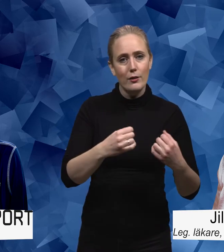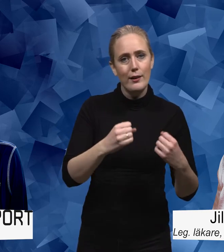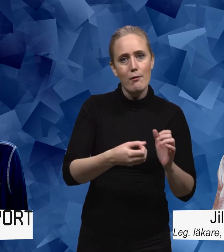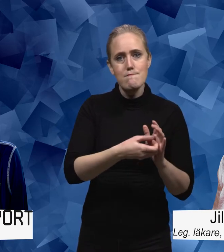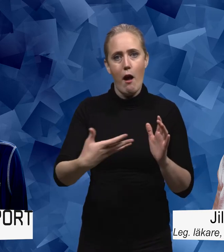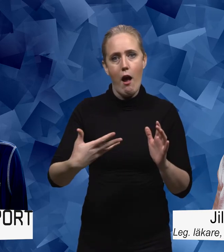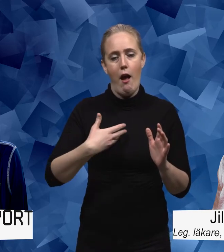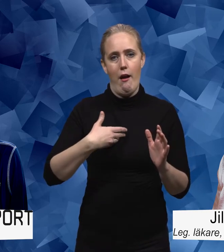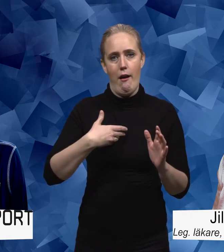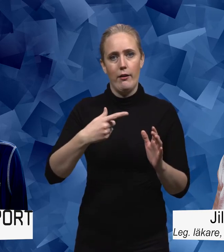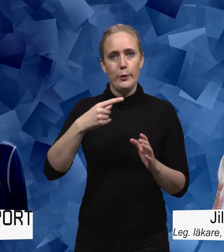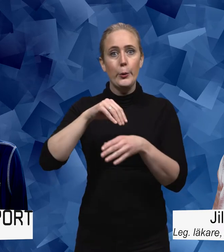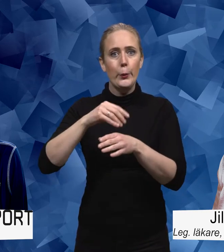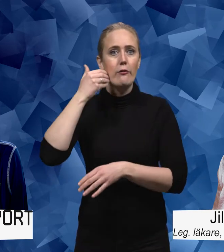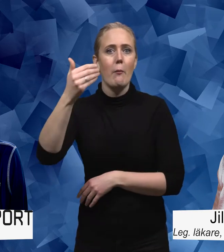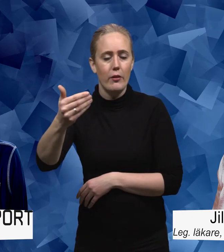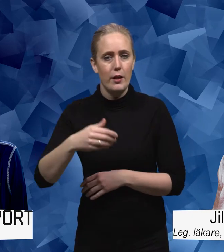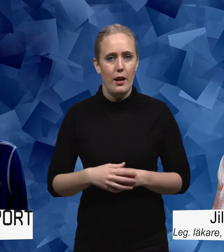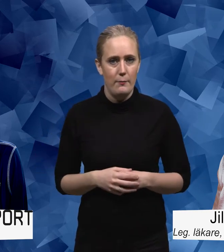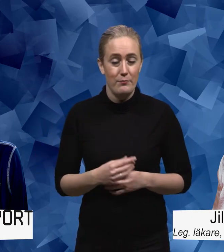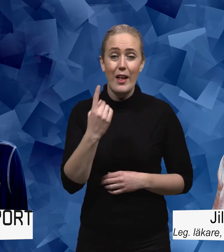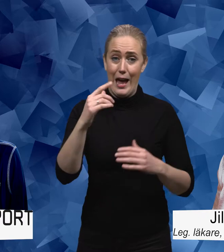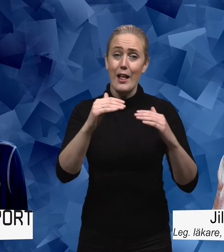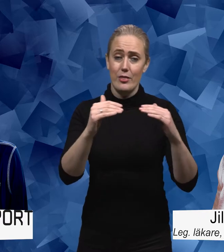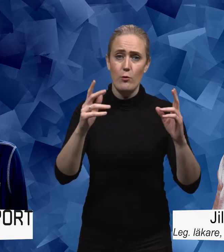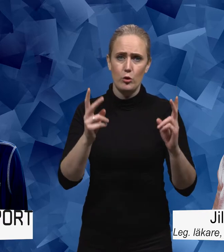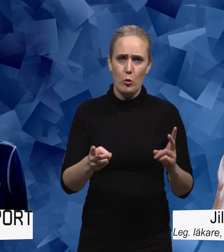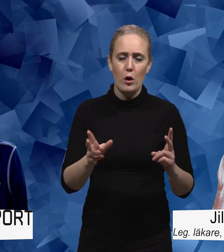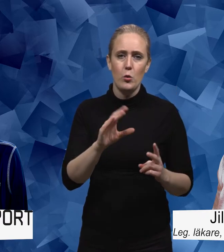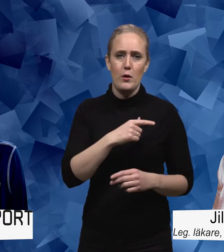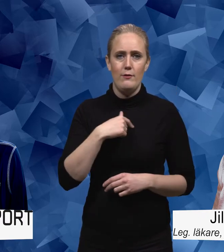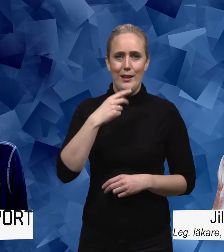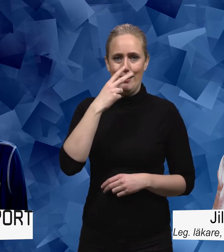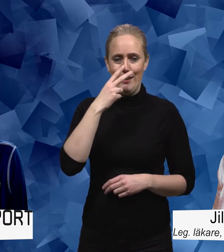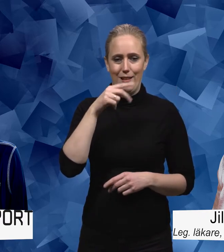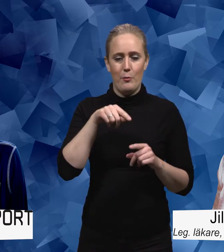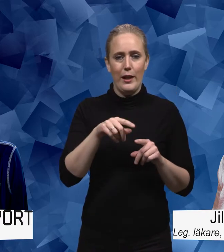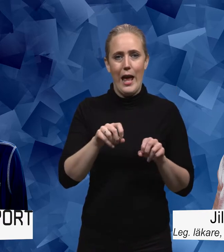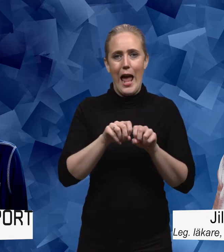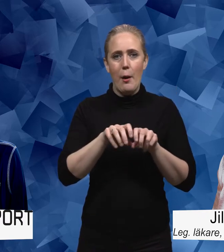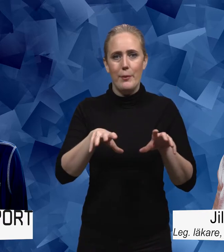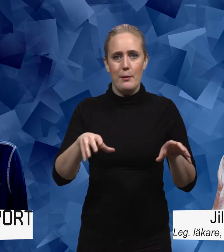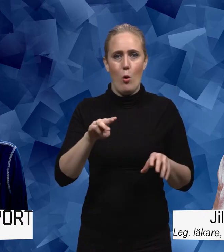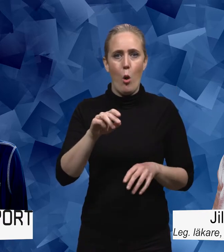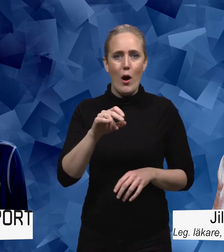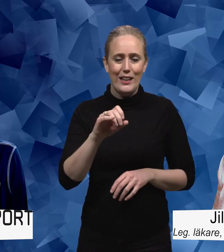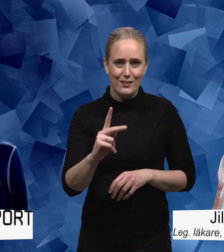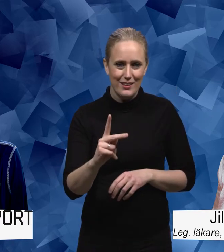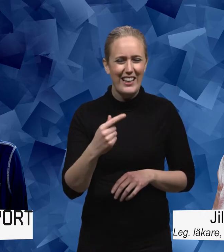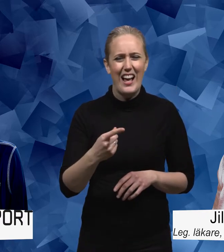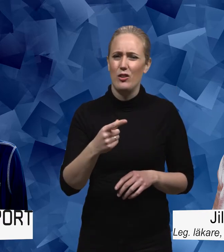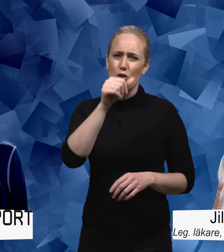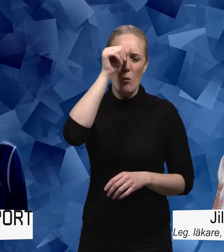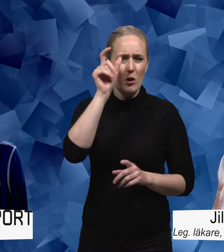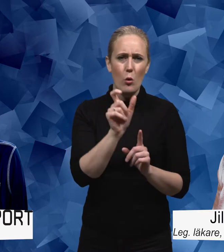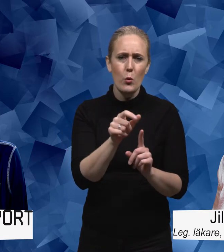sjuk. Så det är ju ena nivån som kallas då för att titta på det här epidemiologiskt. Ett krångligt ord, men det beskriver